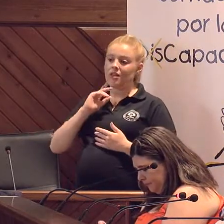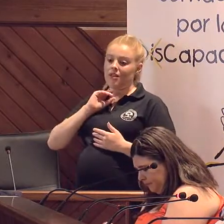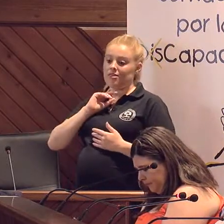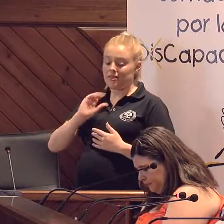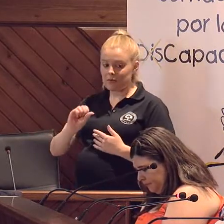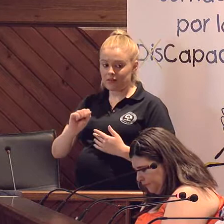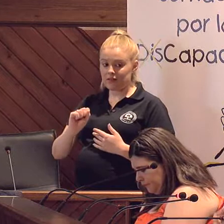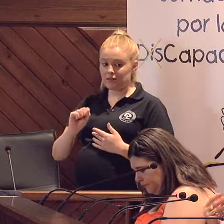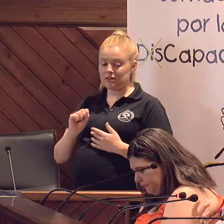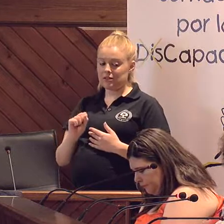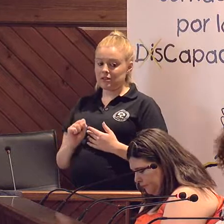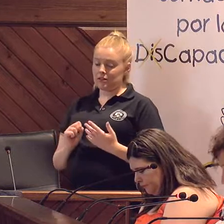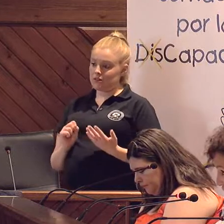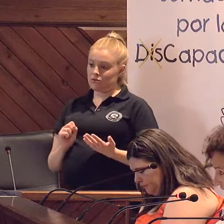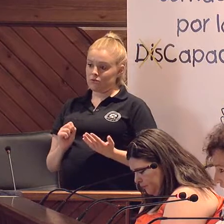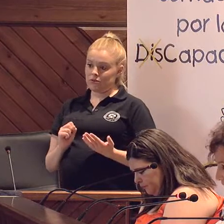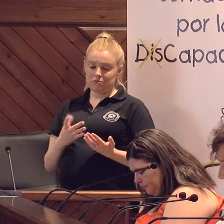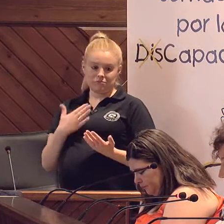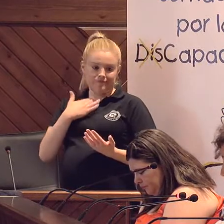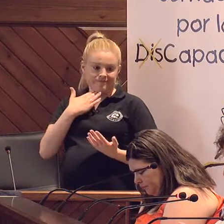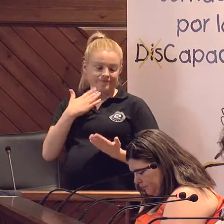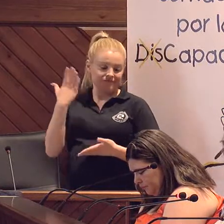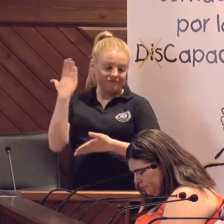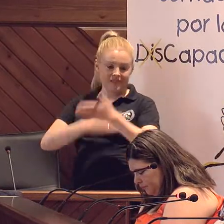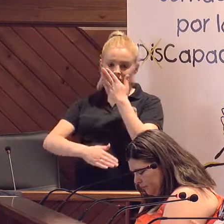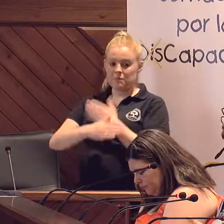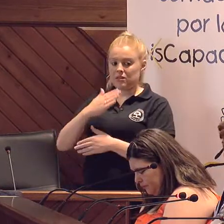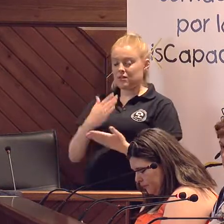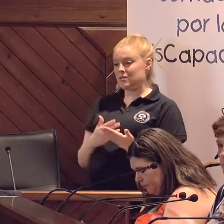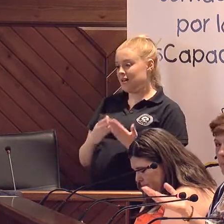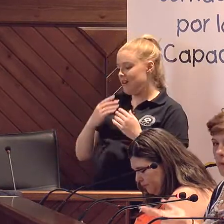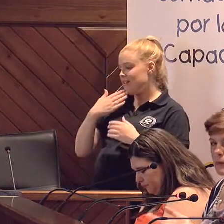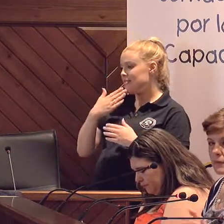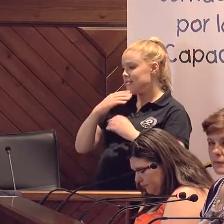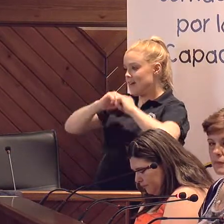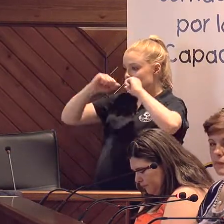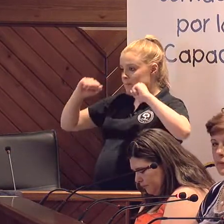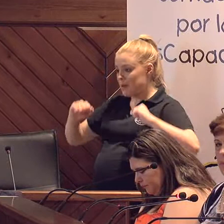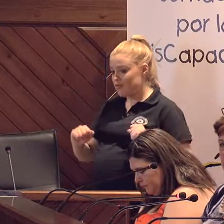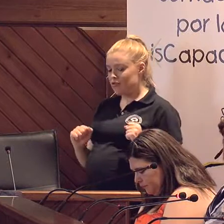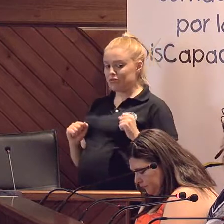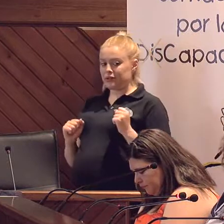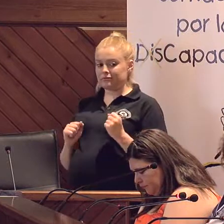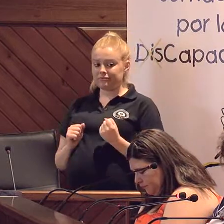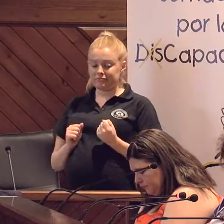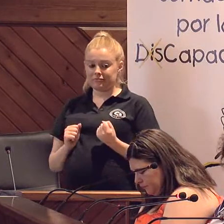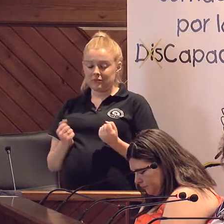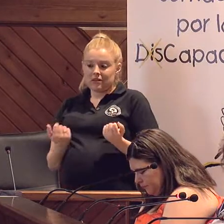tiene casi todas las discapacidades, dependientes mayores, como son las personas que no